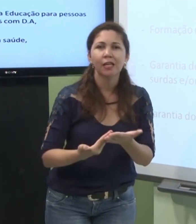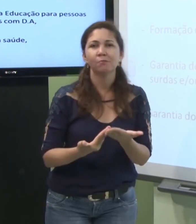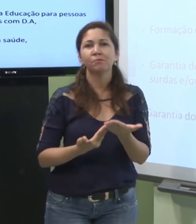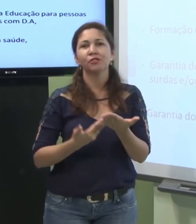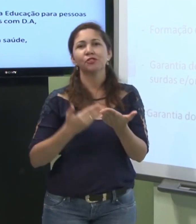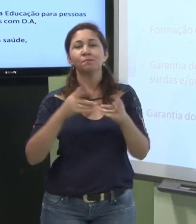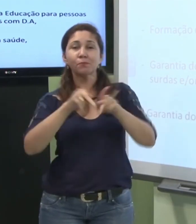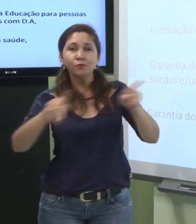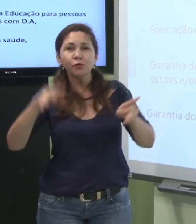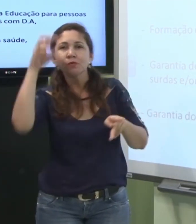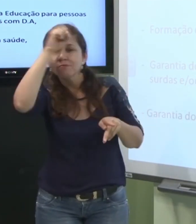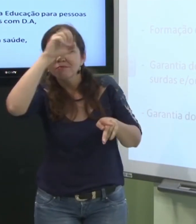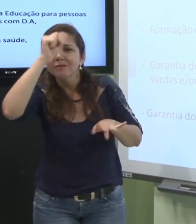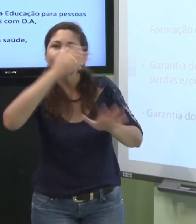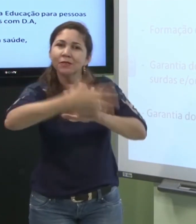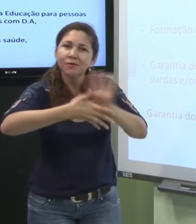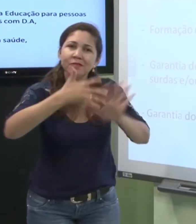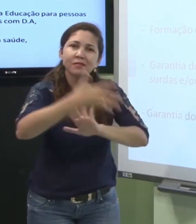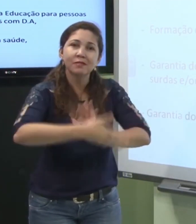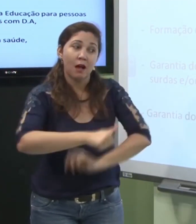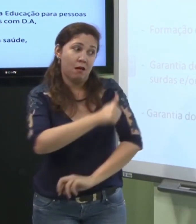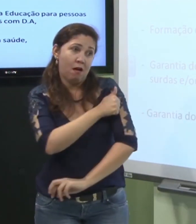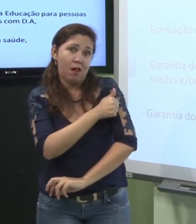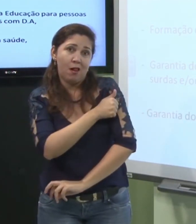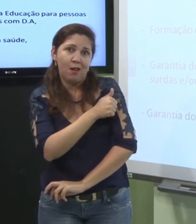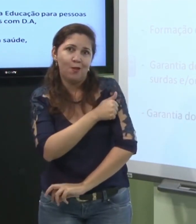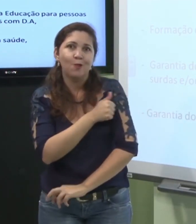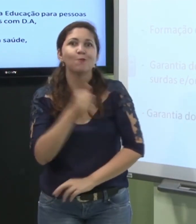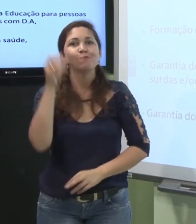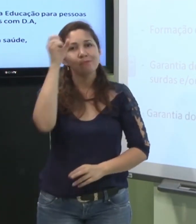precisa saber libras os alunos precisam aprender libras